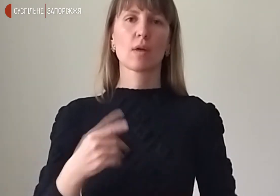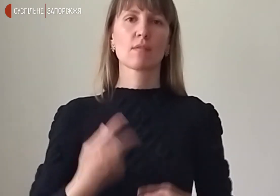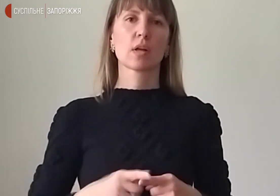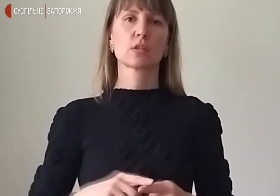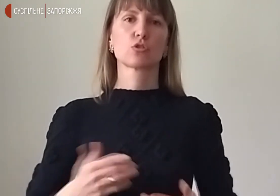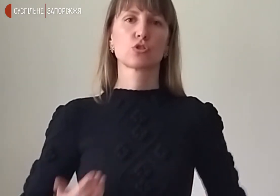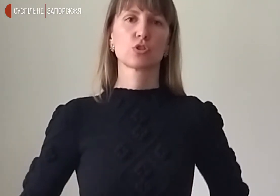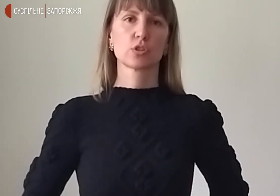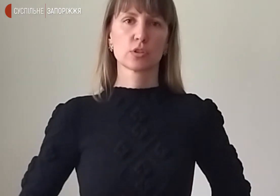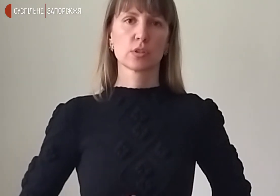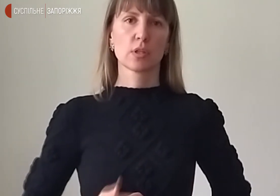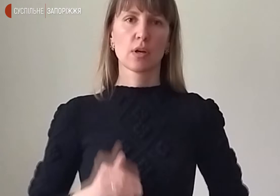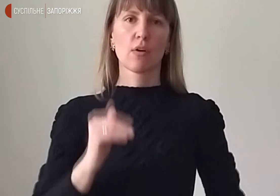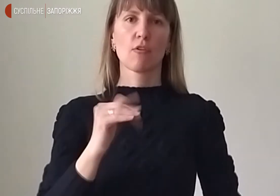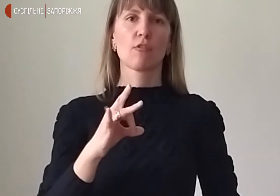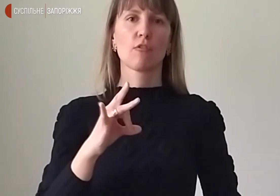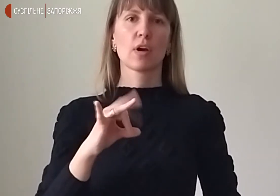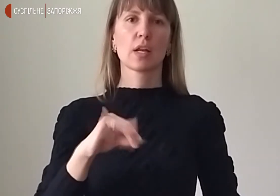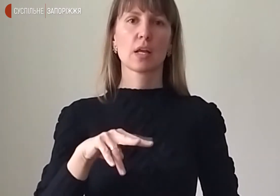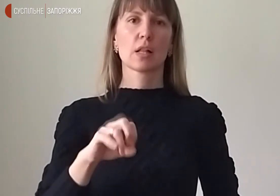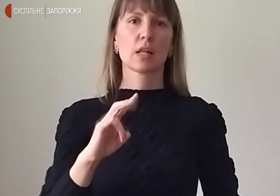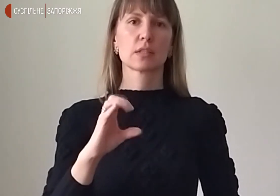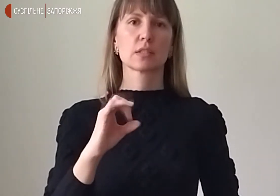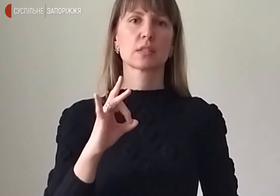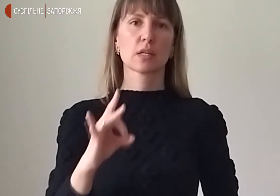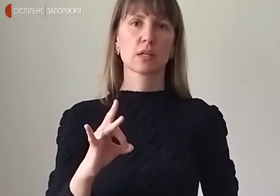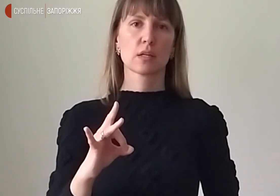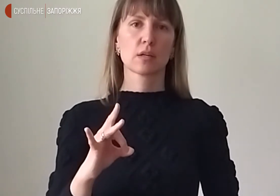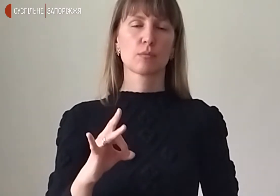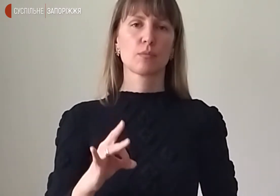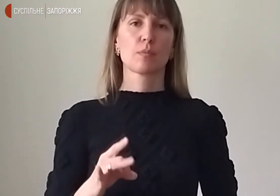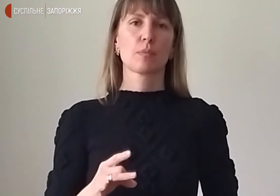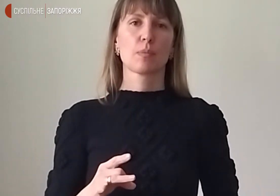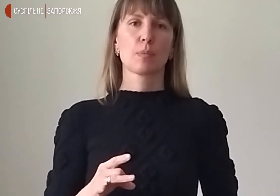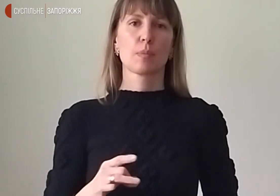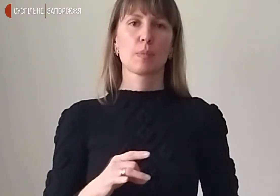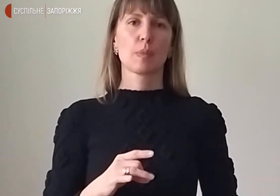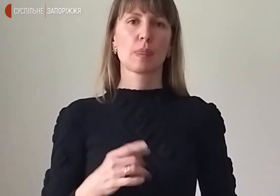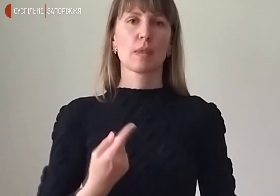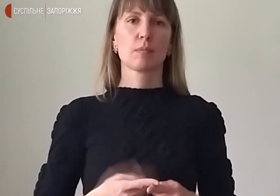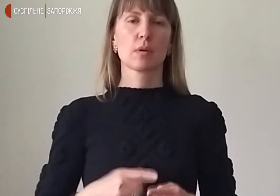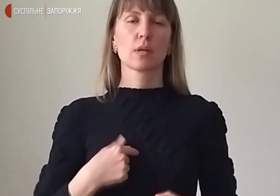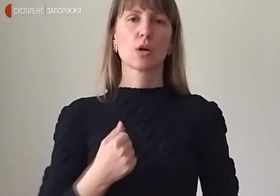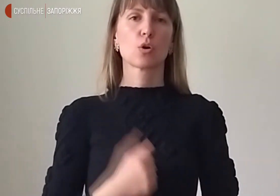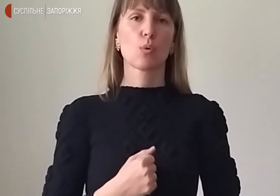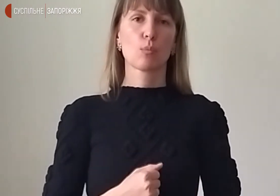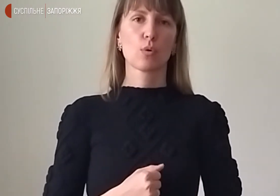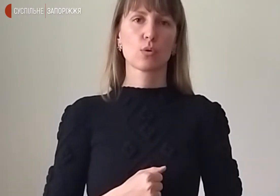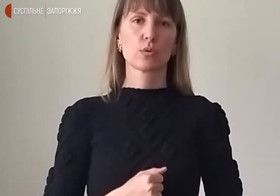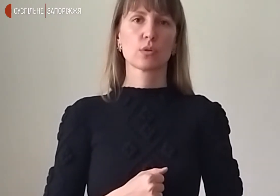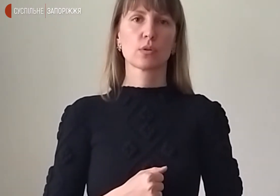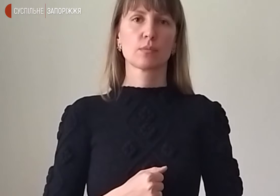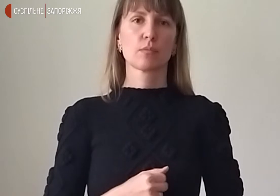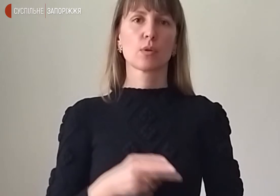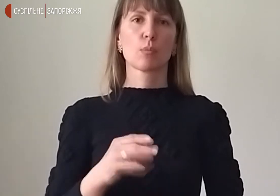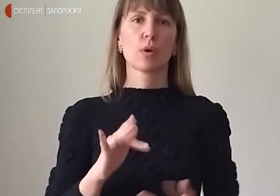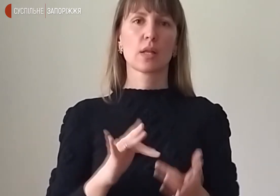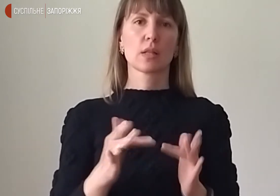фрилансер. А в босерію? Тобто, роблю в інтернеті розказування.